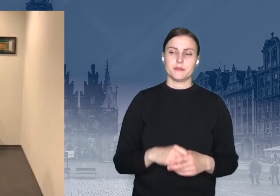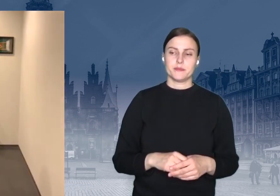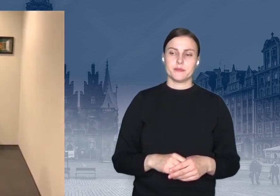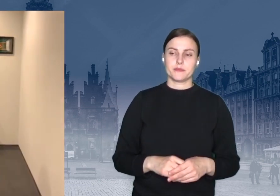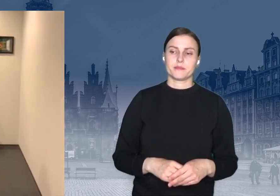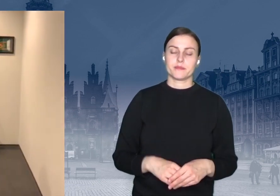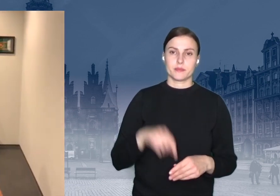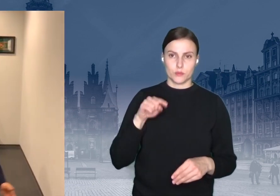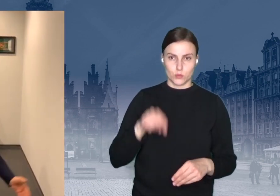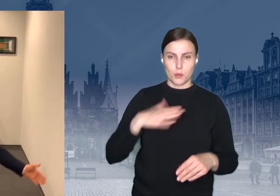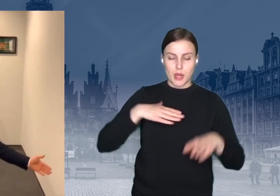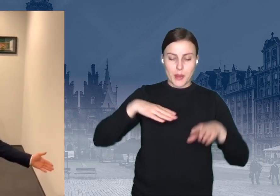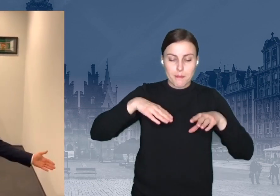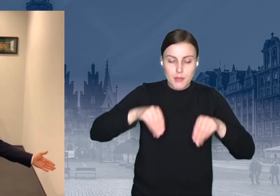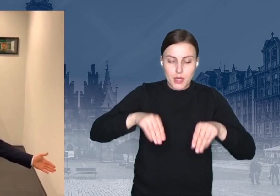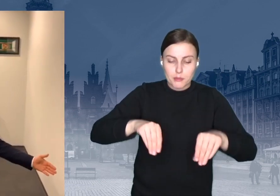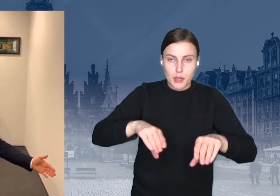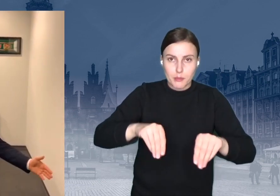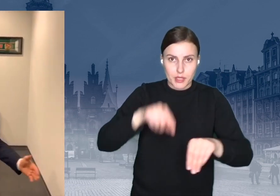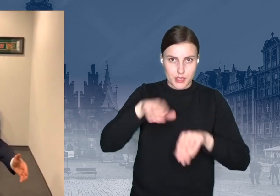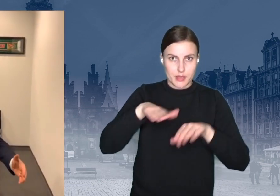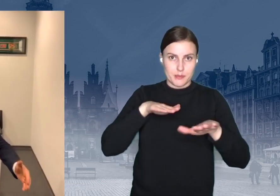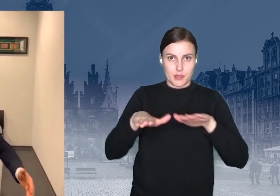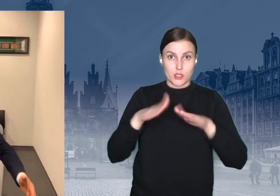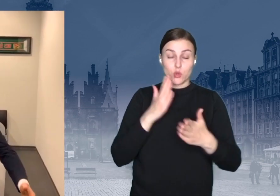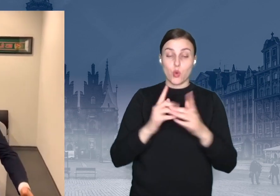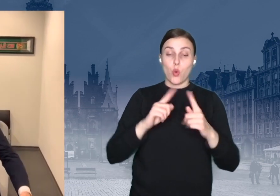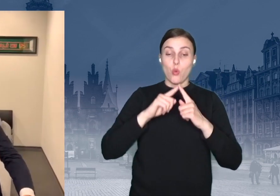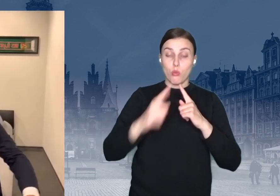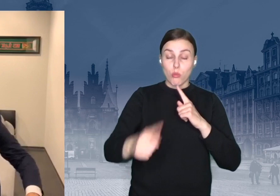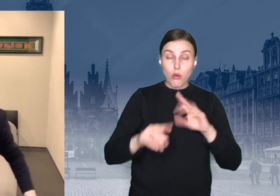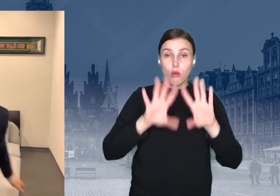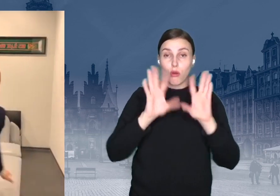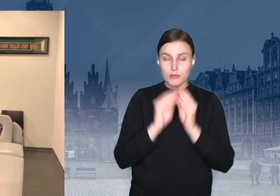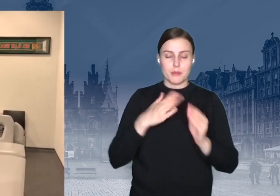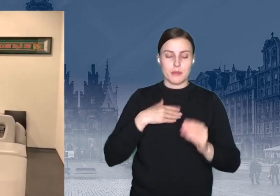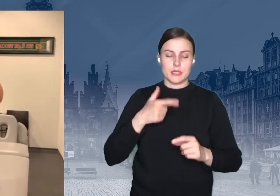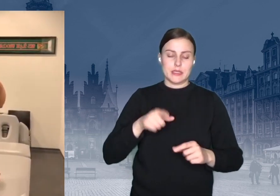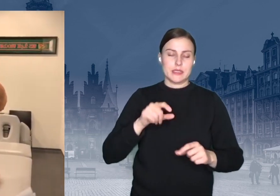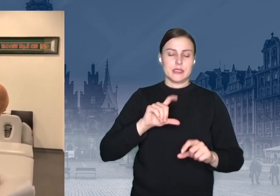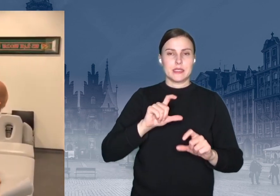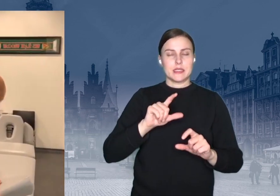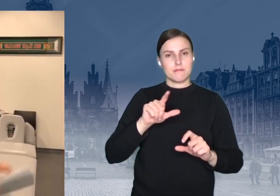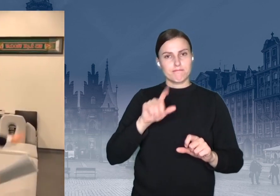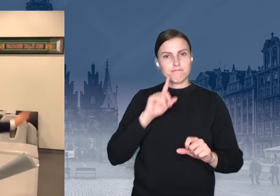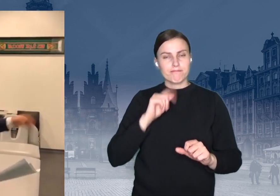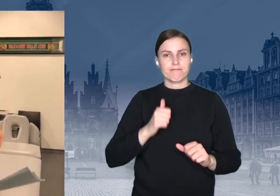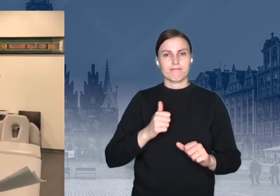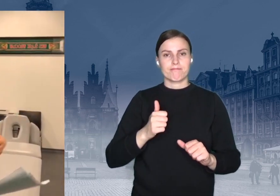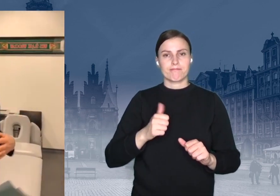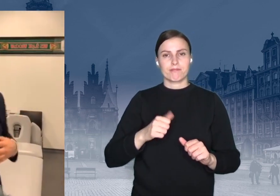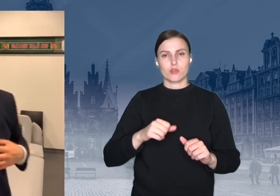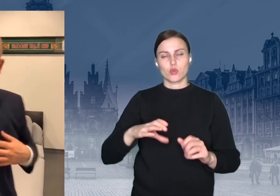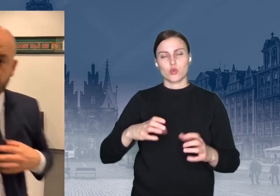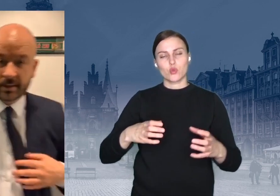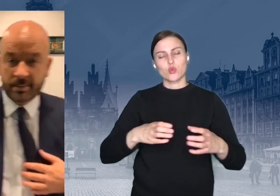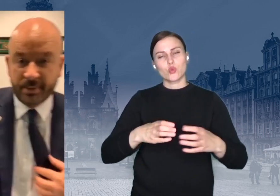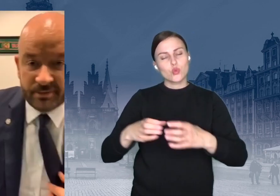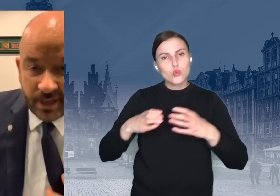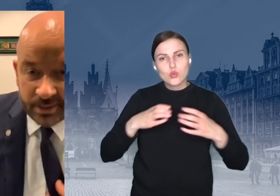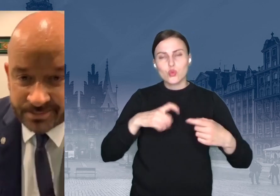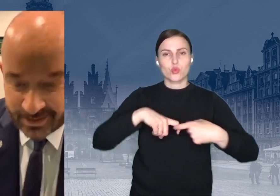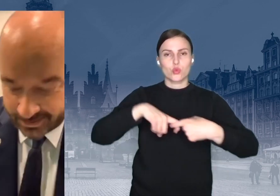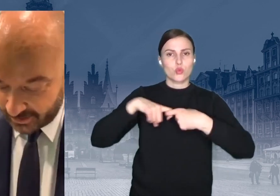jesteśmy po wszystkim, to tutaj zawodnicy kładą się, a masażyści ich naprawiają.